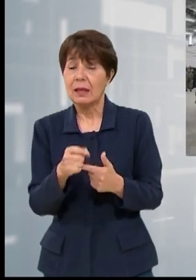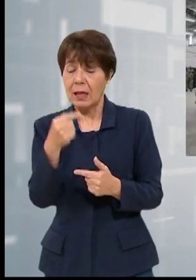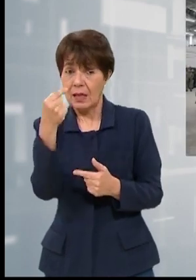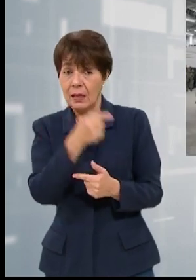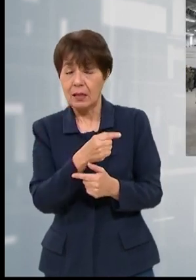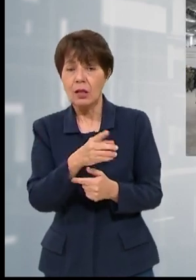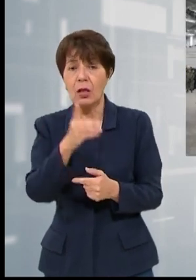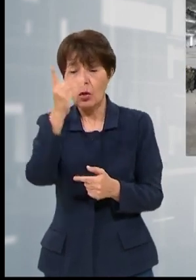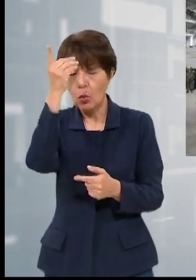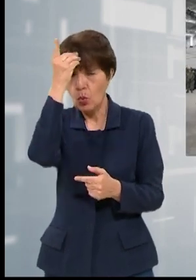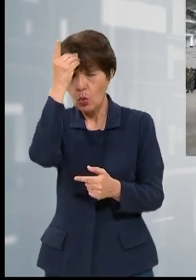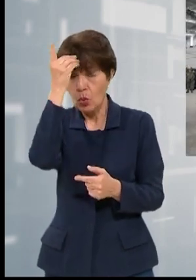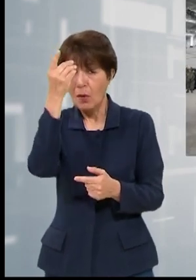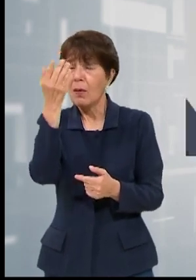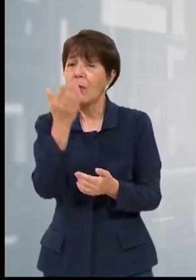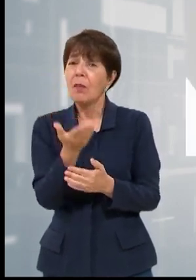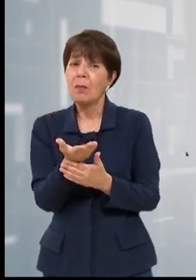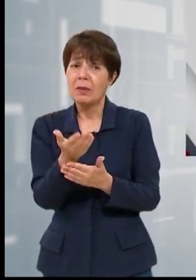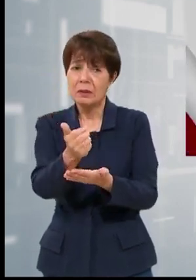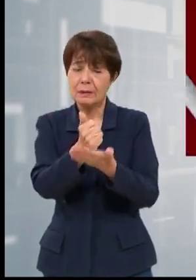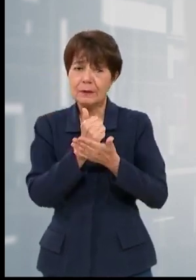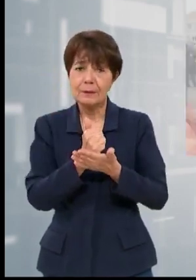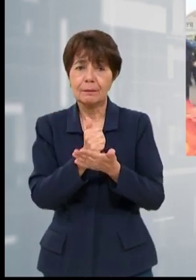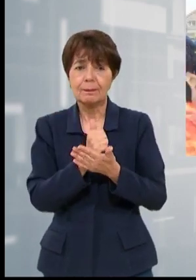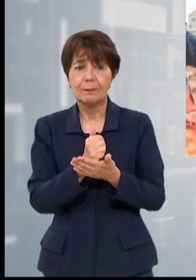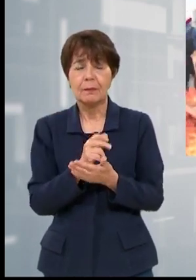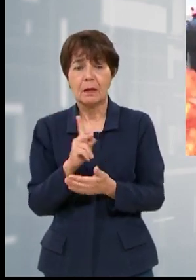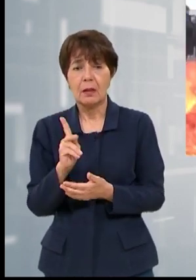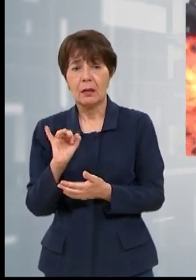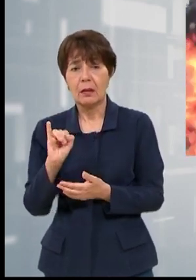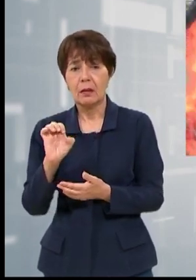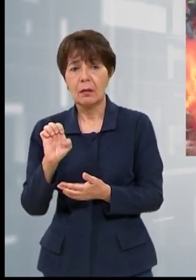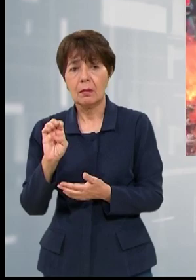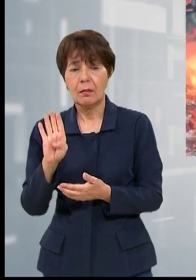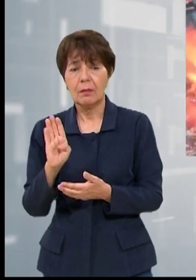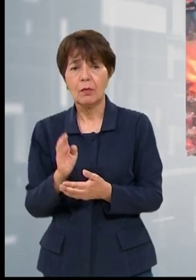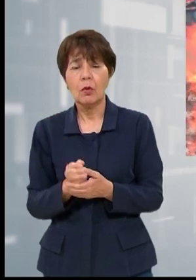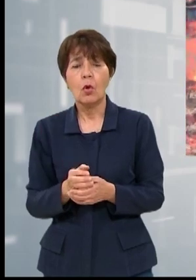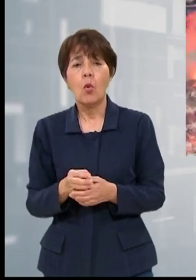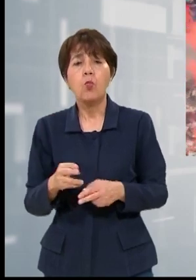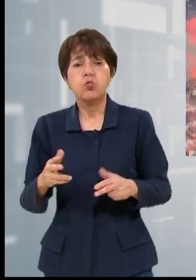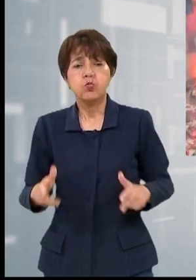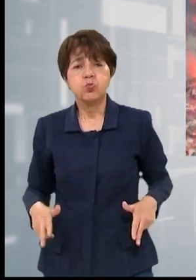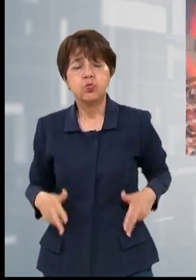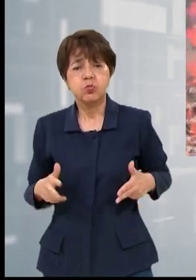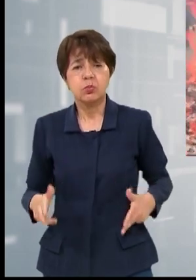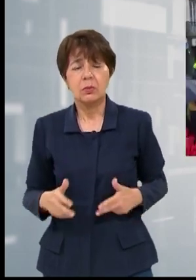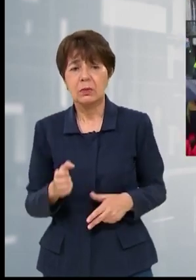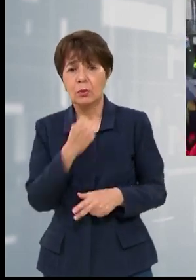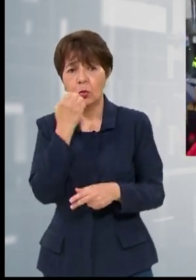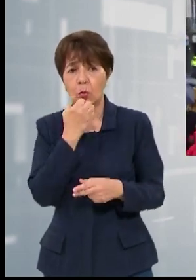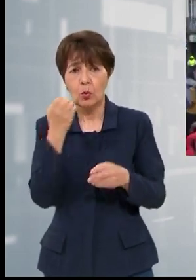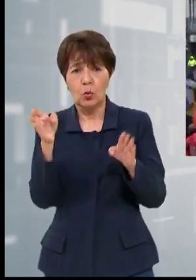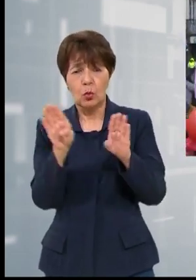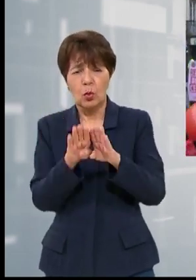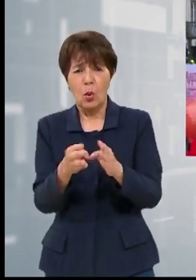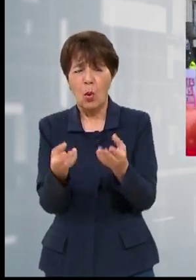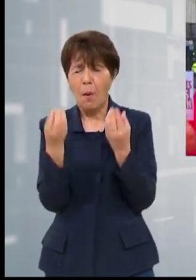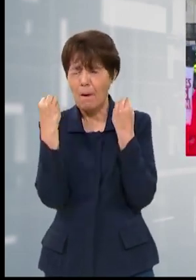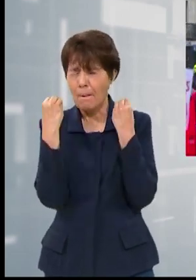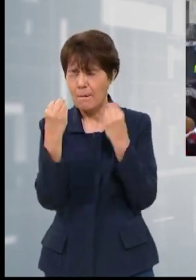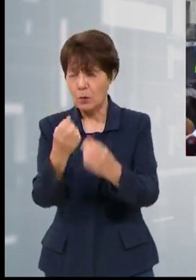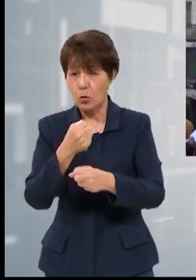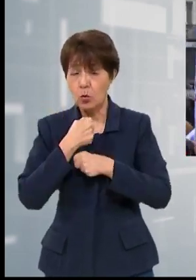en Alemania sobre la ayuda a Kiev. Trenes parados, escuelas cerradas, cientos de miles de